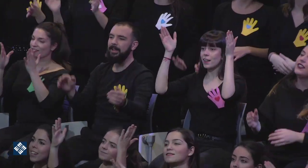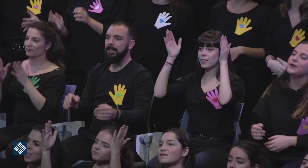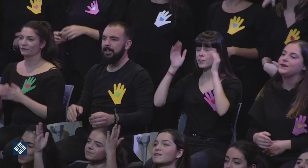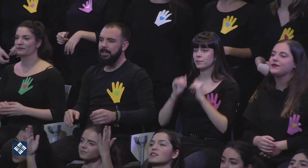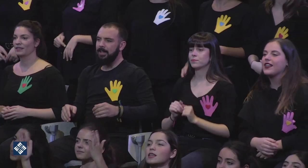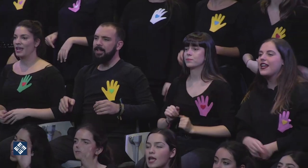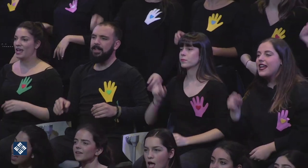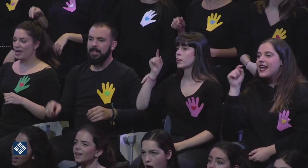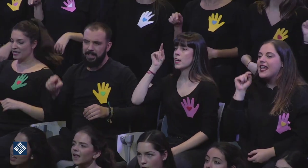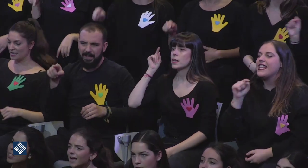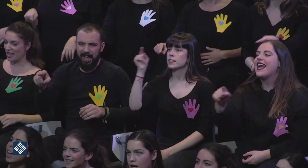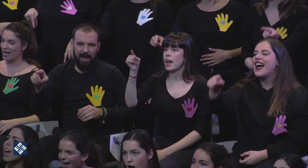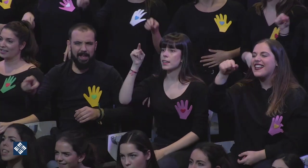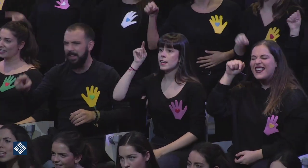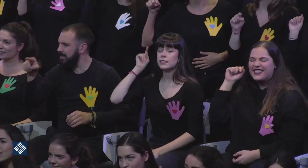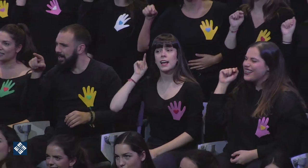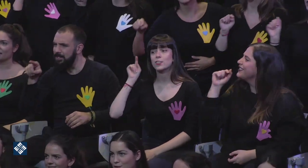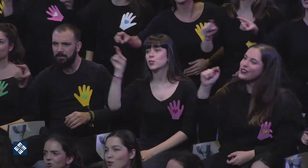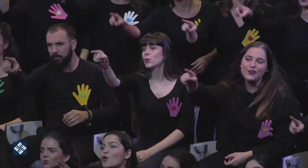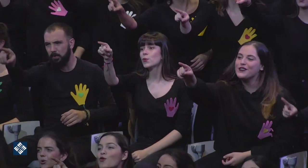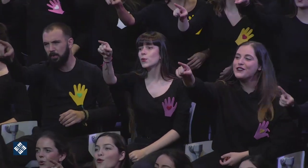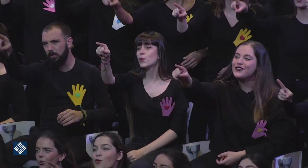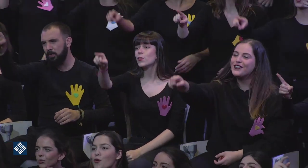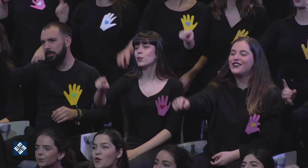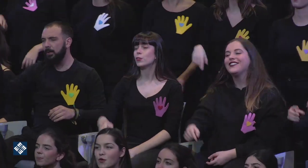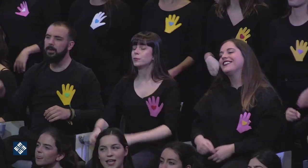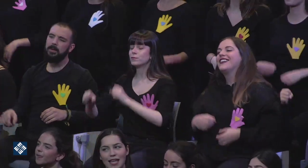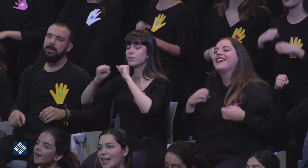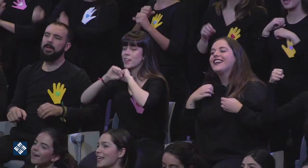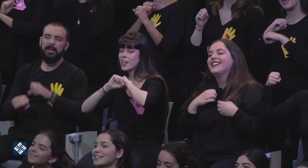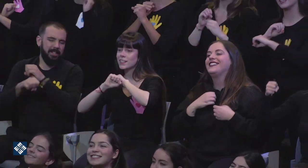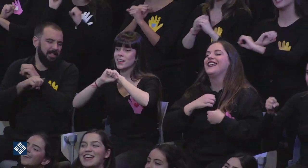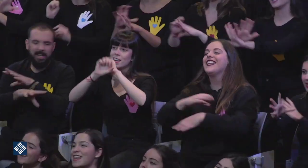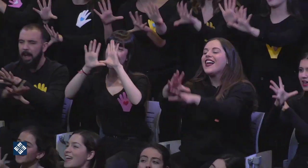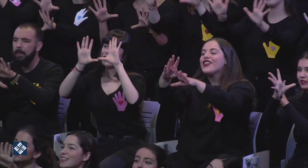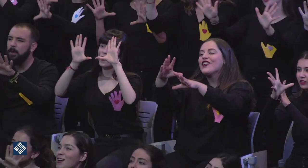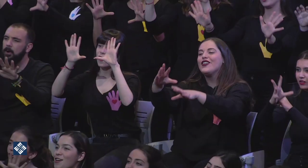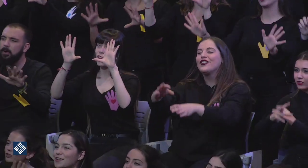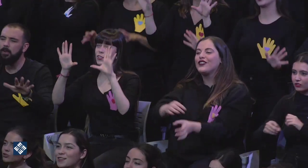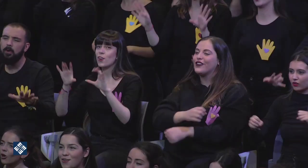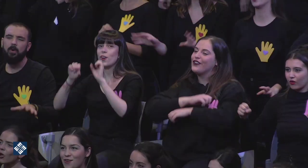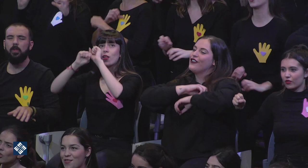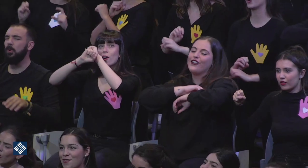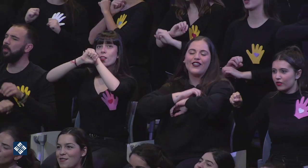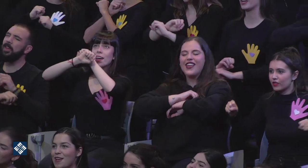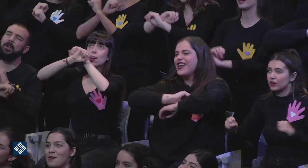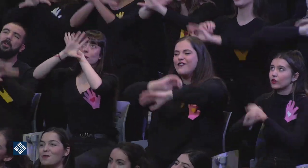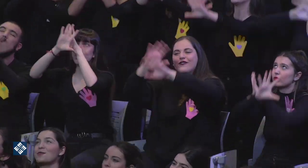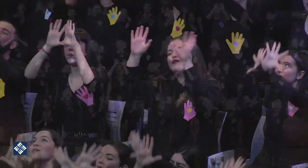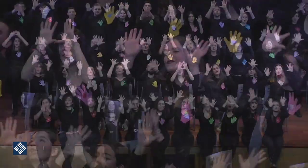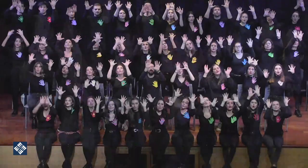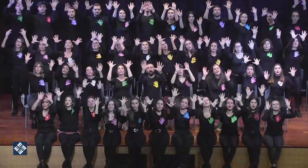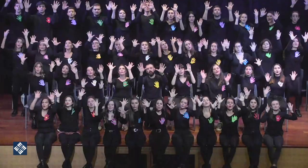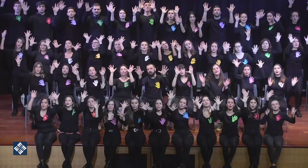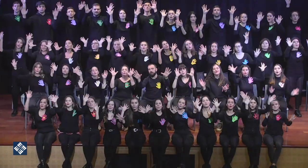Y ahí estás tú, llenándolo todo de luz